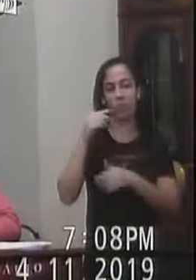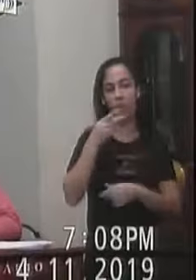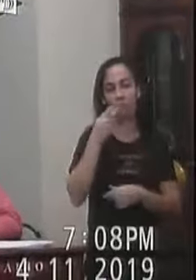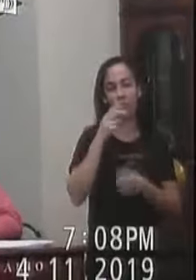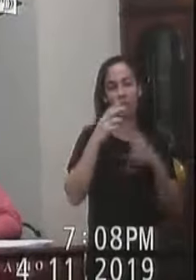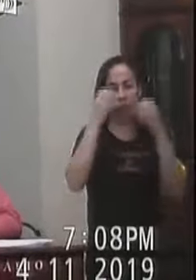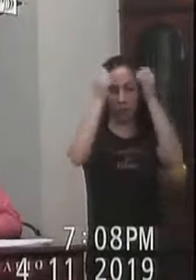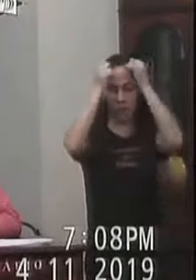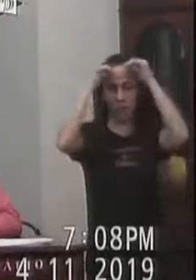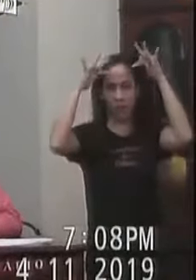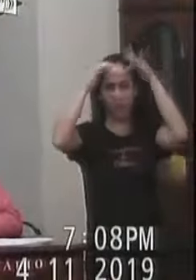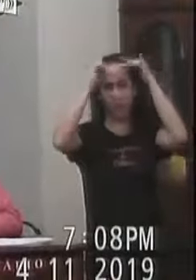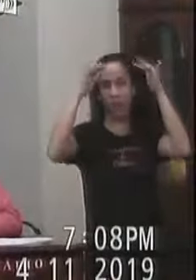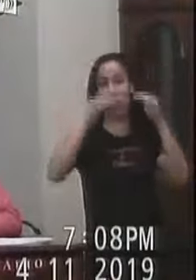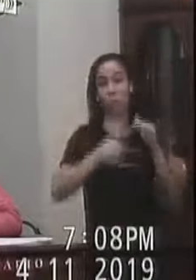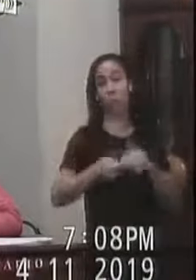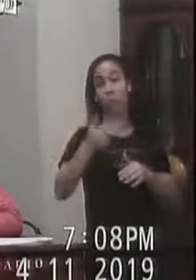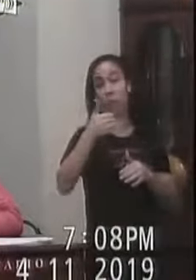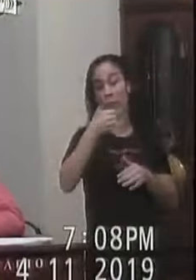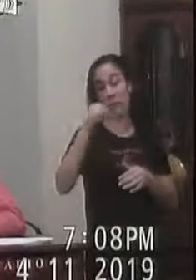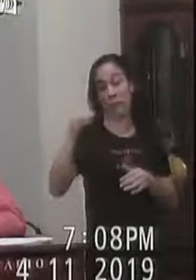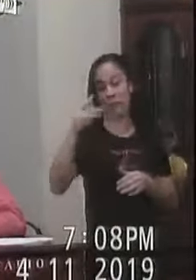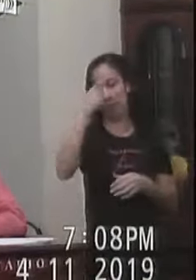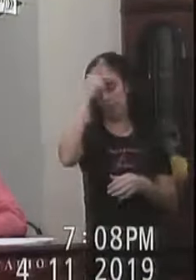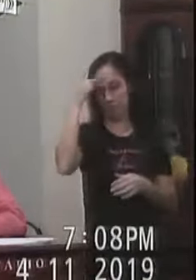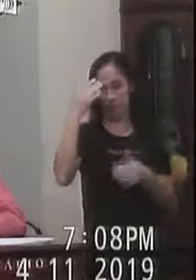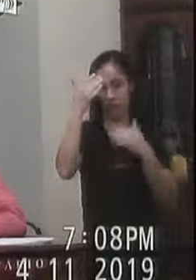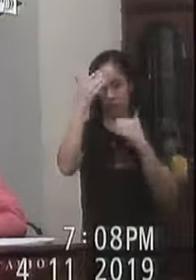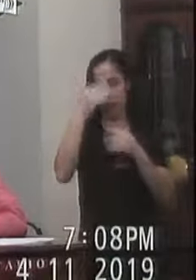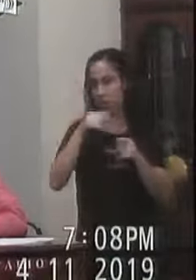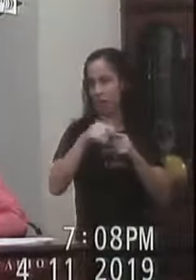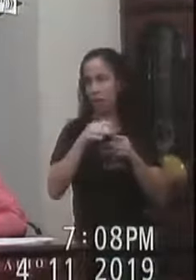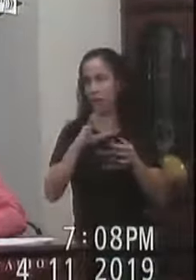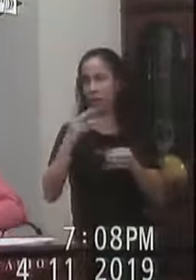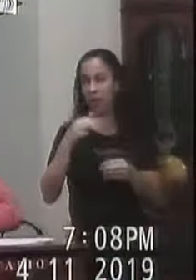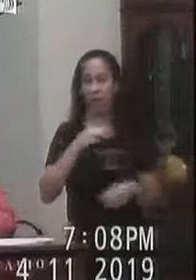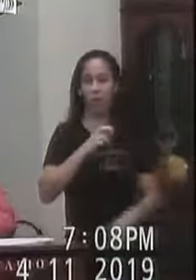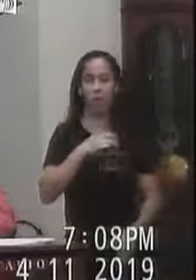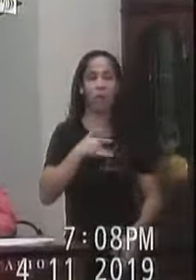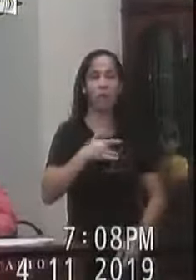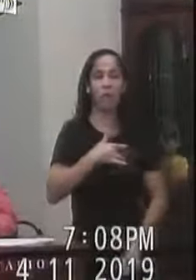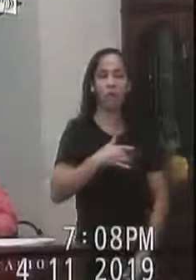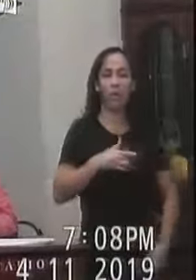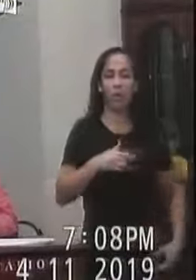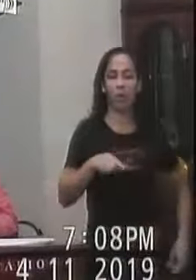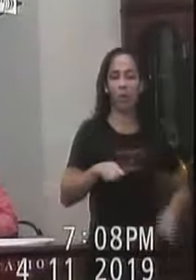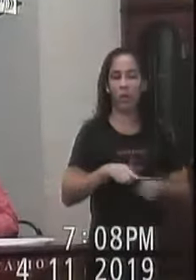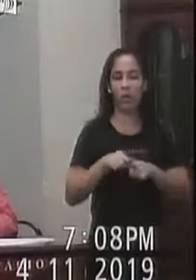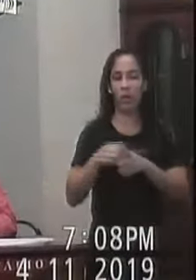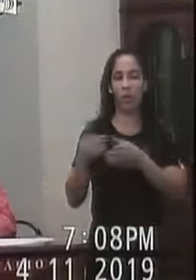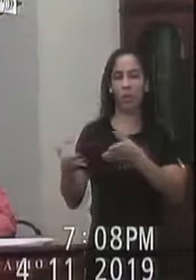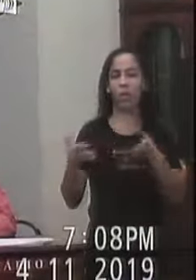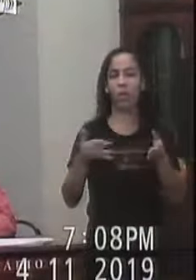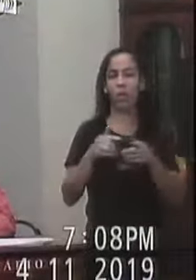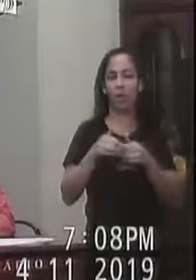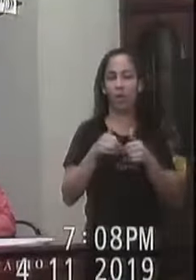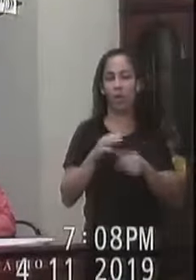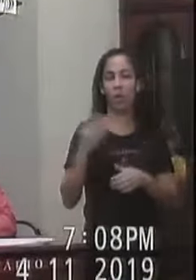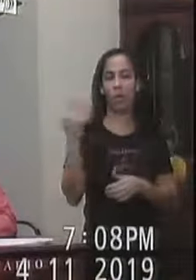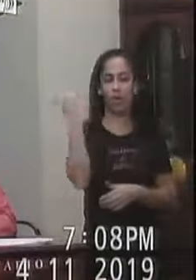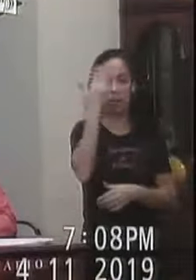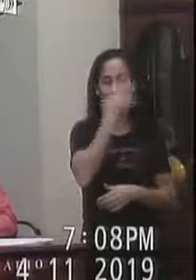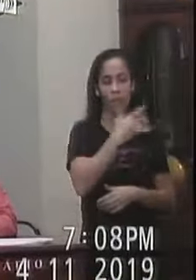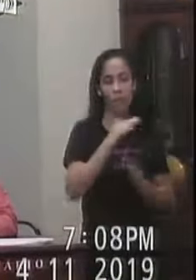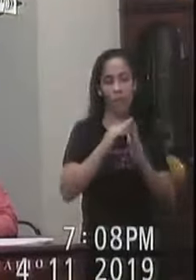o autismo Chegamos quase a 100 pessoas Aqui na Câmara Quero te agradecer Agradecer ao Marquinho Da Saúde Quero te convidar Você que está aqui Na página